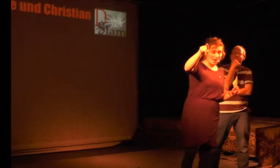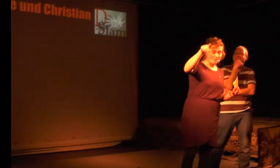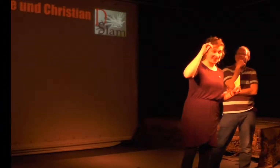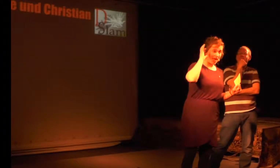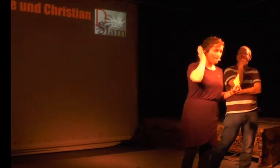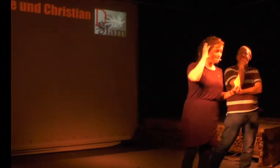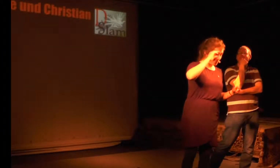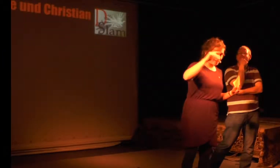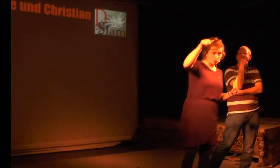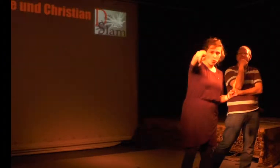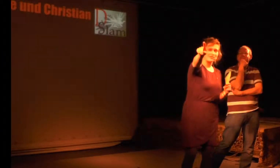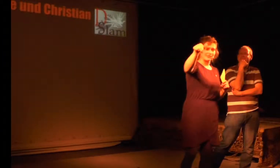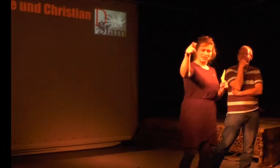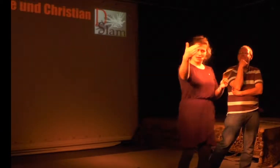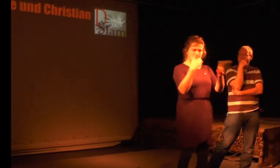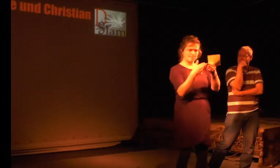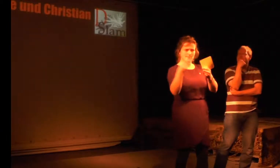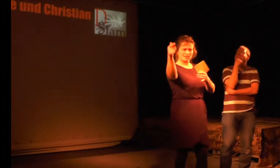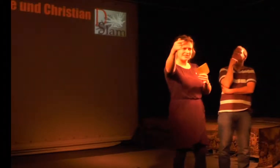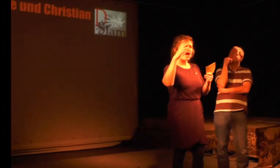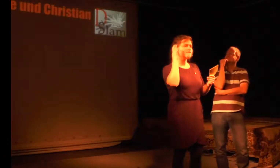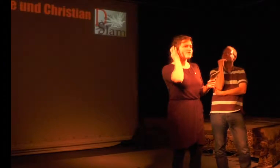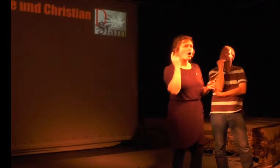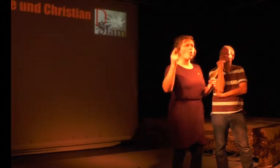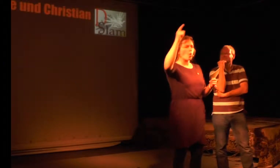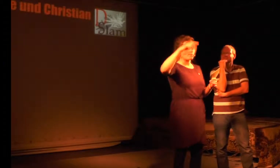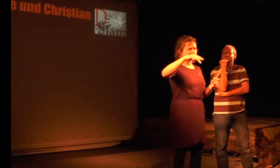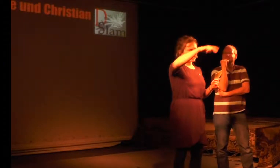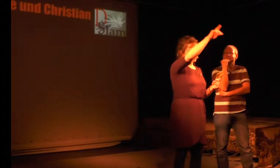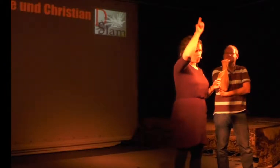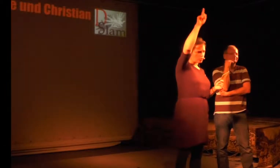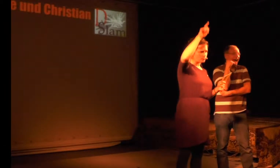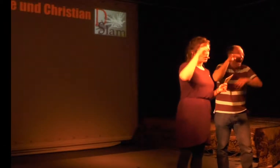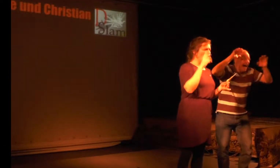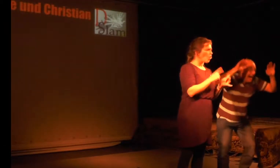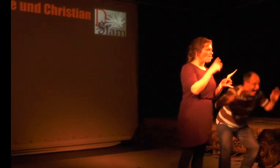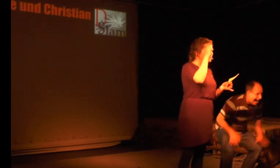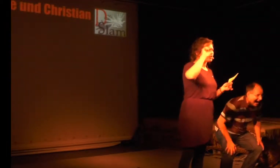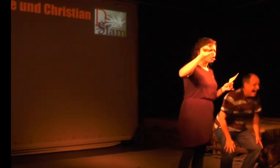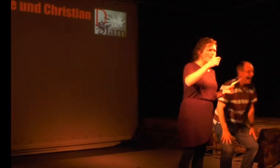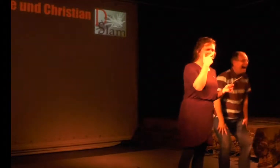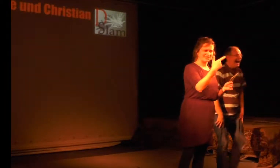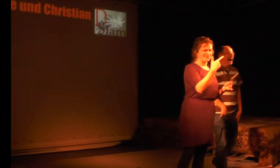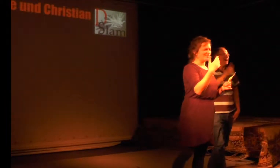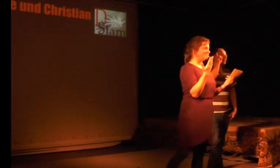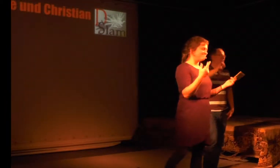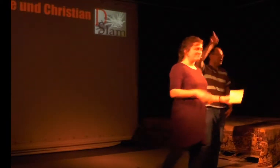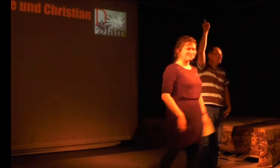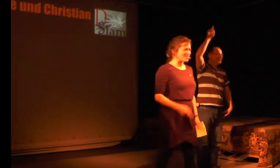die Männertoilette ist direkt hier um die Ecke des Raums. Die Frauentoilette ist in der Etage da drüber. Ha, ha, ha,